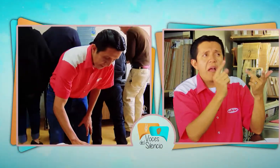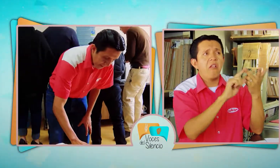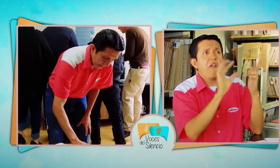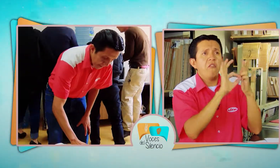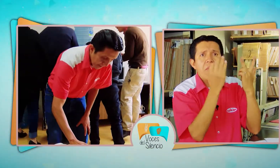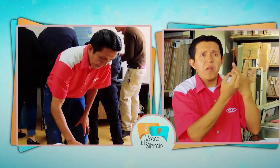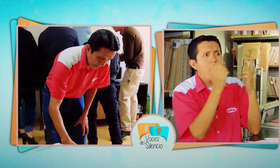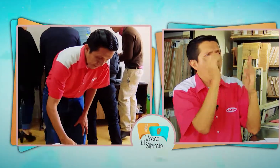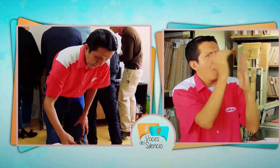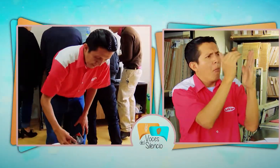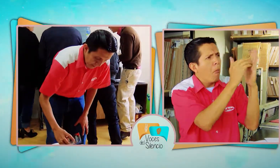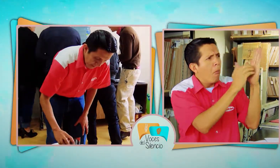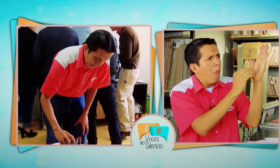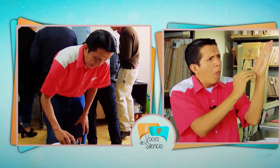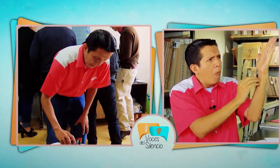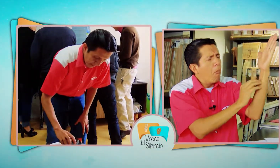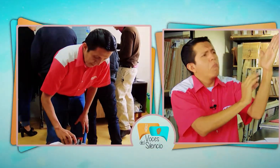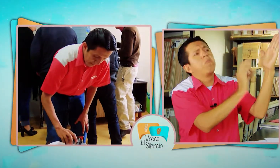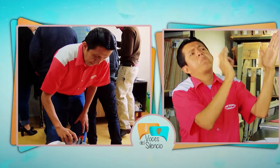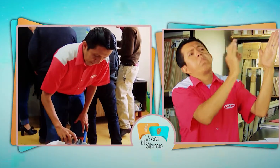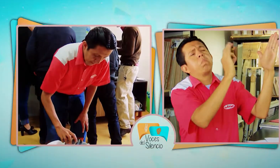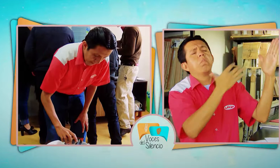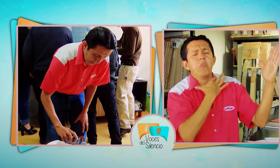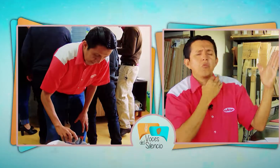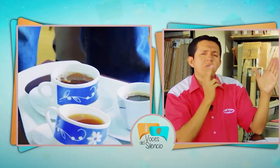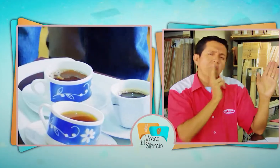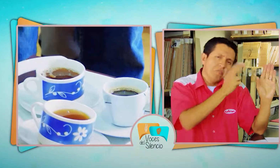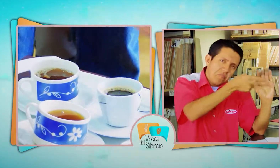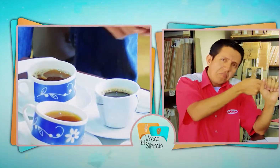Ser afiliados al IES, a las utilidades.